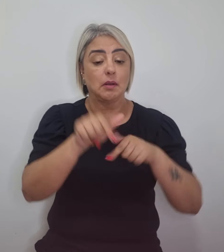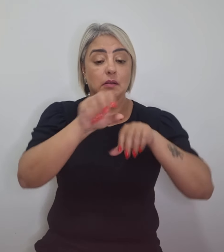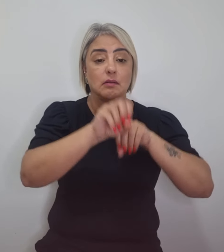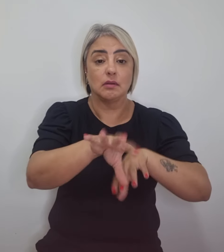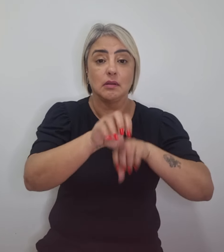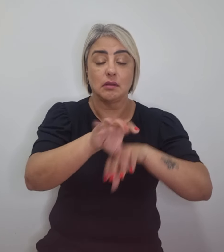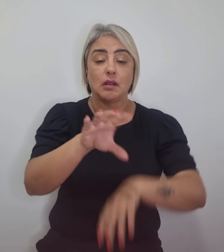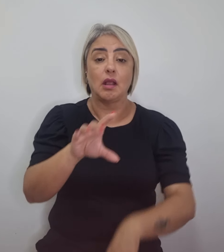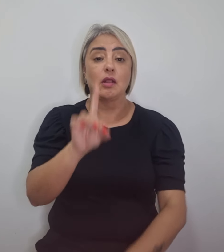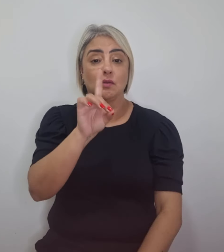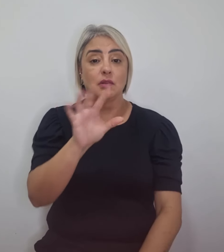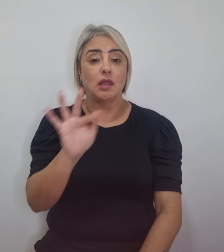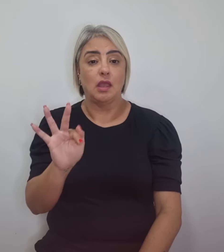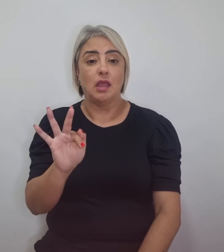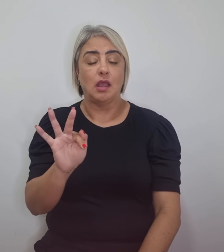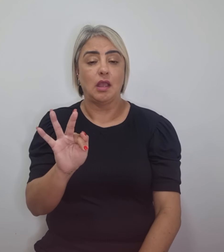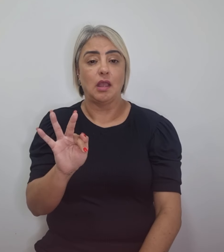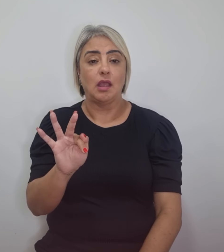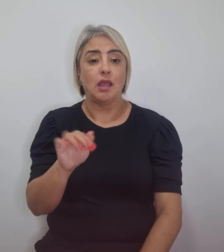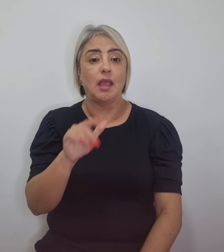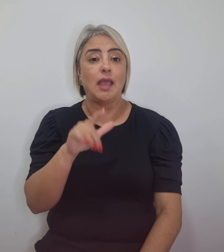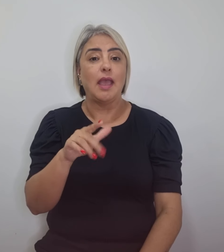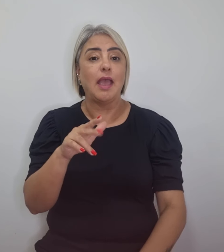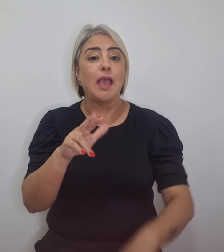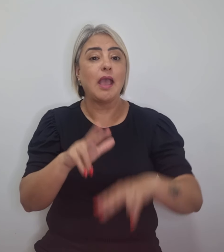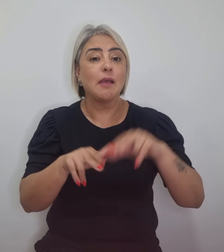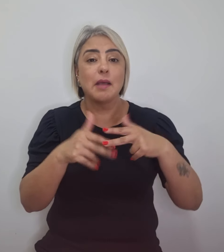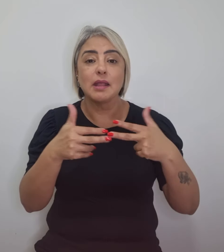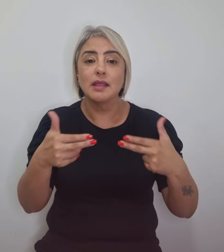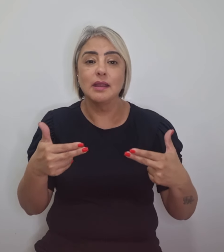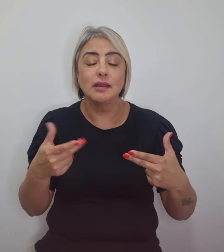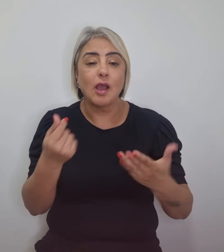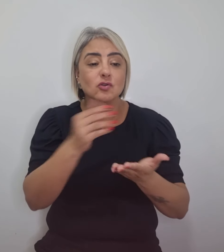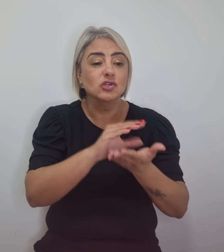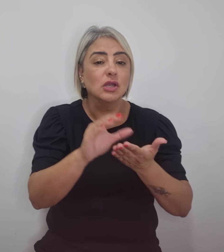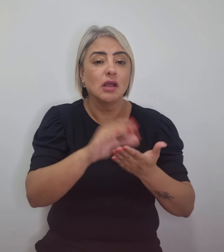distrital são de ordem material e não espiritual.